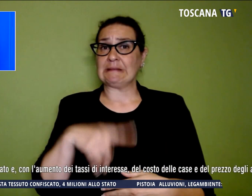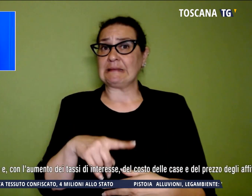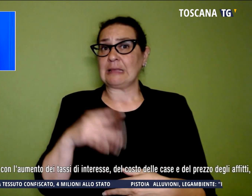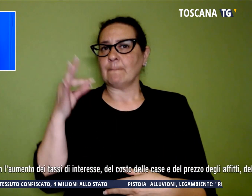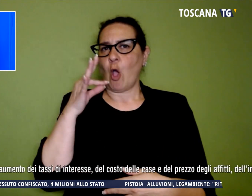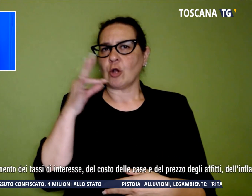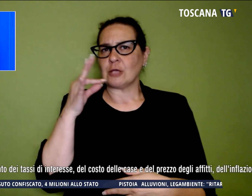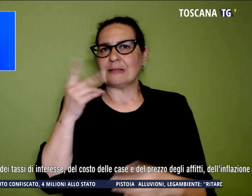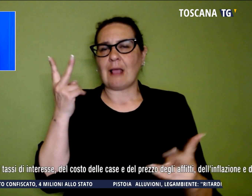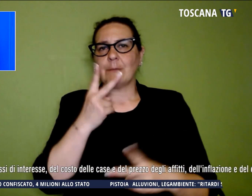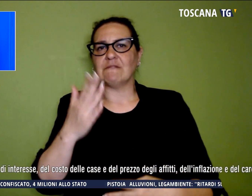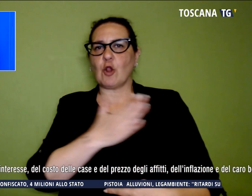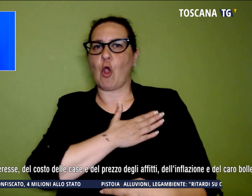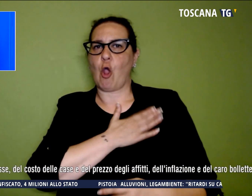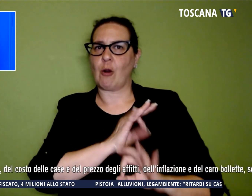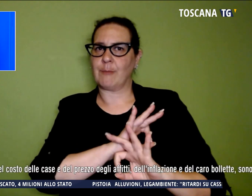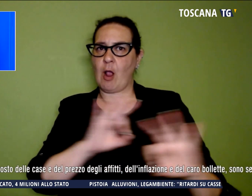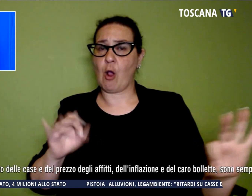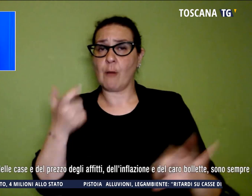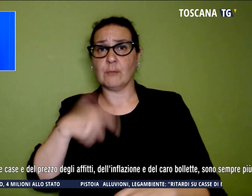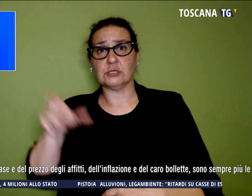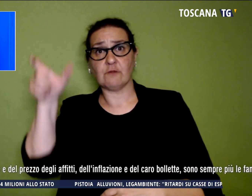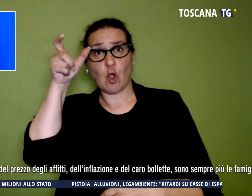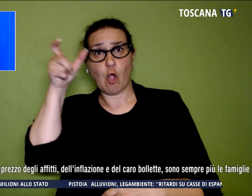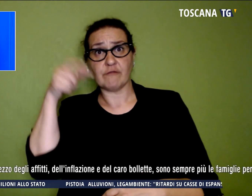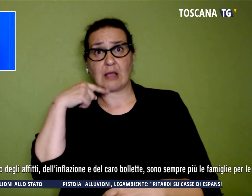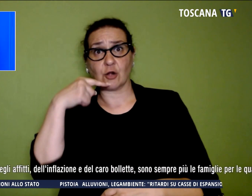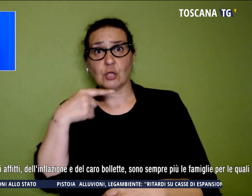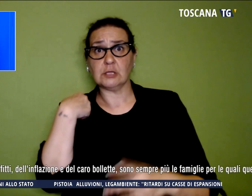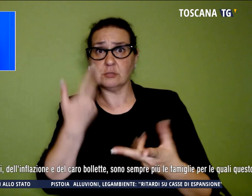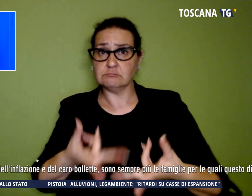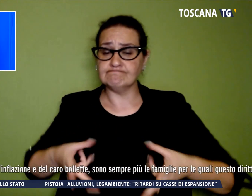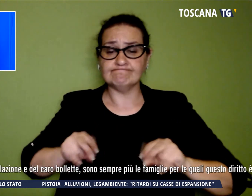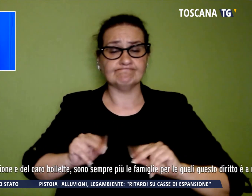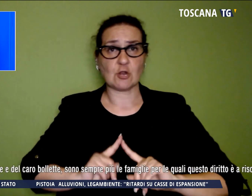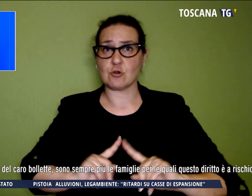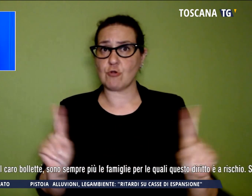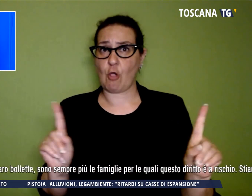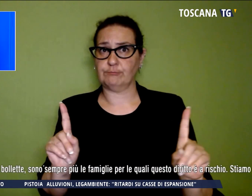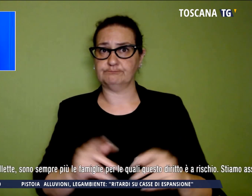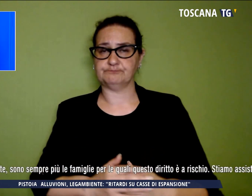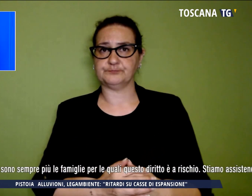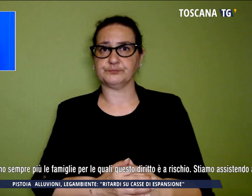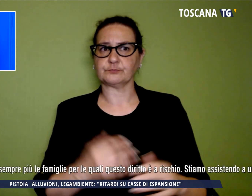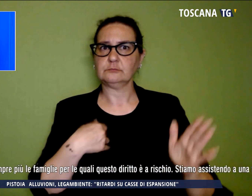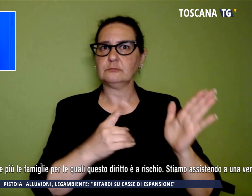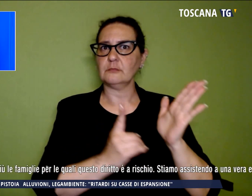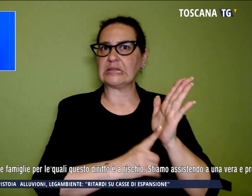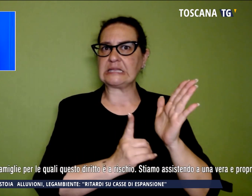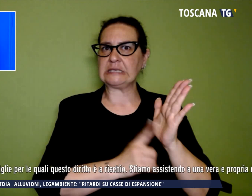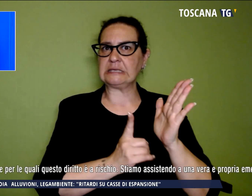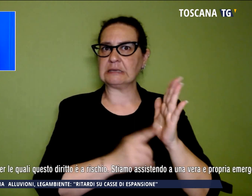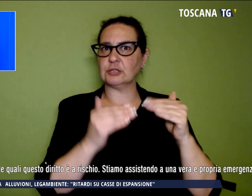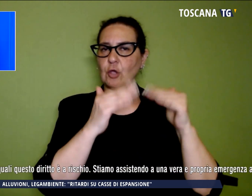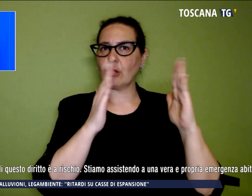perché il governo ha deciso di non rifinanziarli. Il loro diritto alla casa è